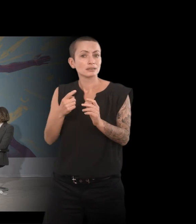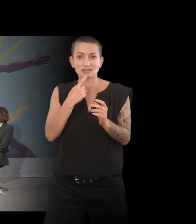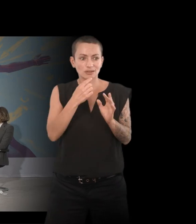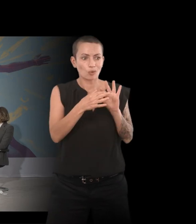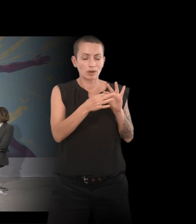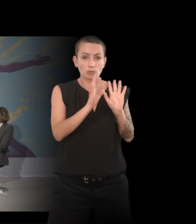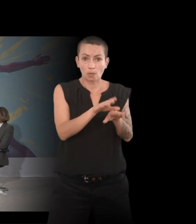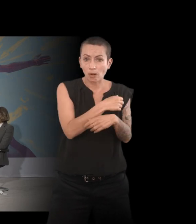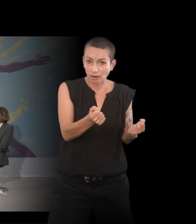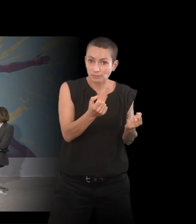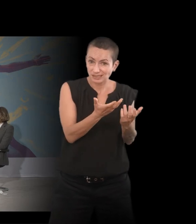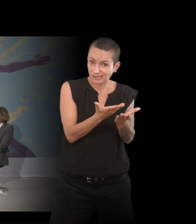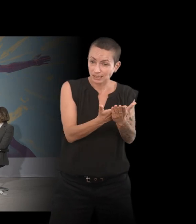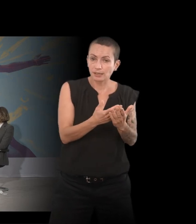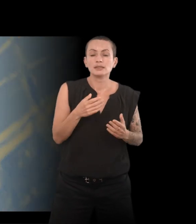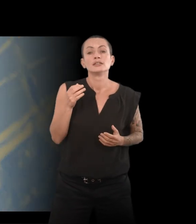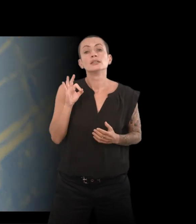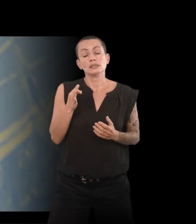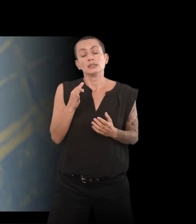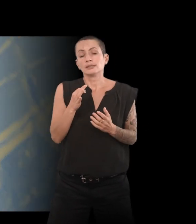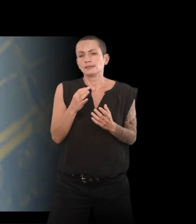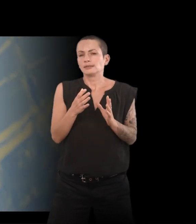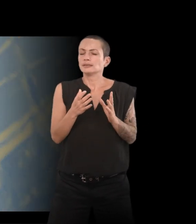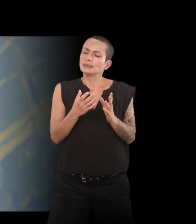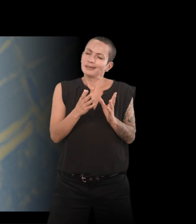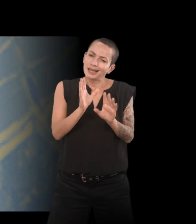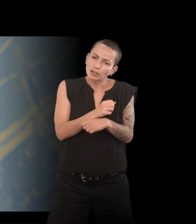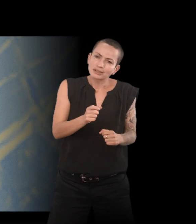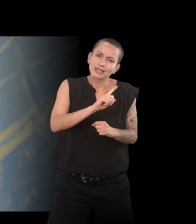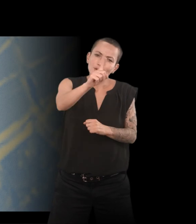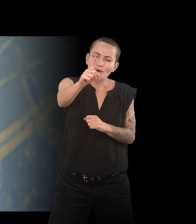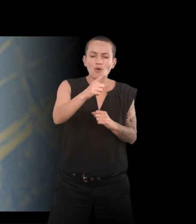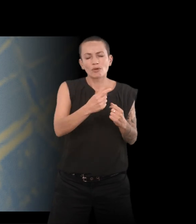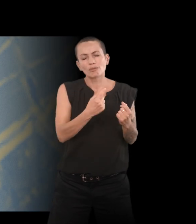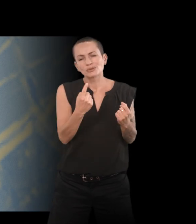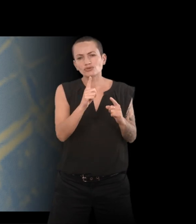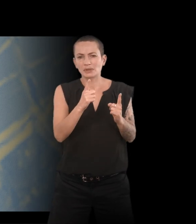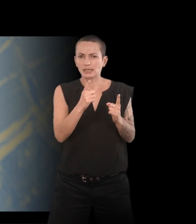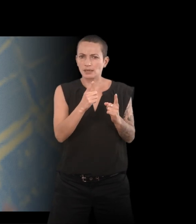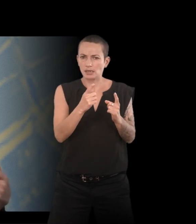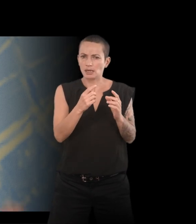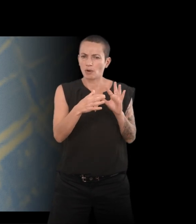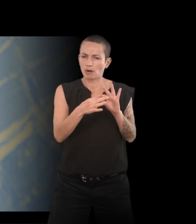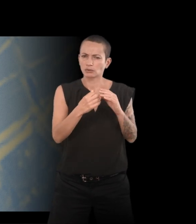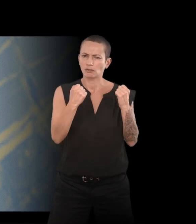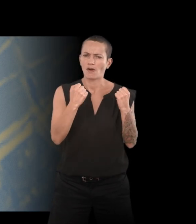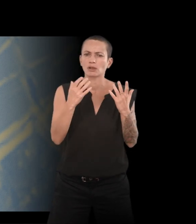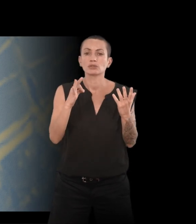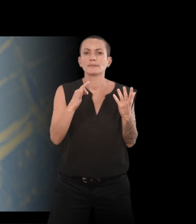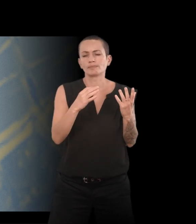quelque sorte. Ça crée des relations intenses, pas toujours extraordinaires. Moi, j'ai eu des expériences plus négatives. Je ne sais pas